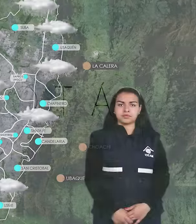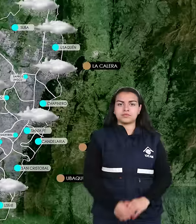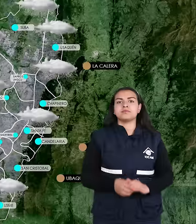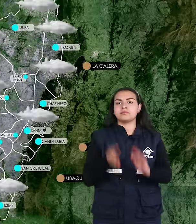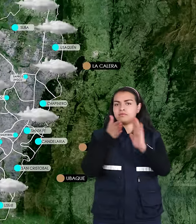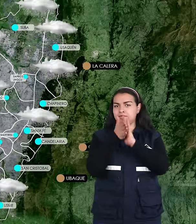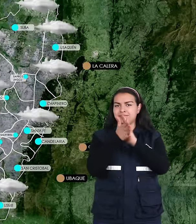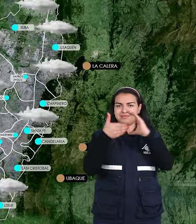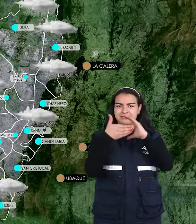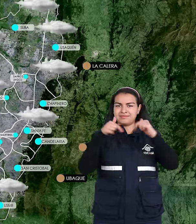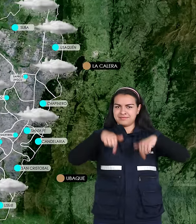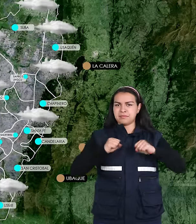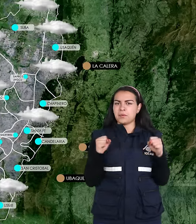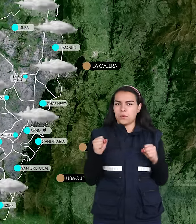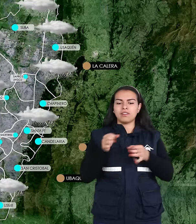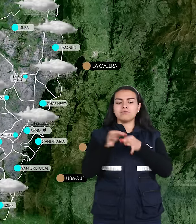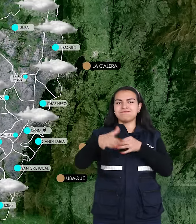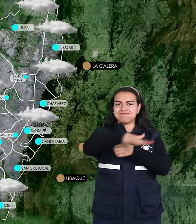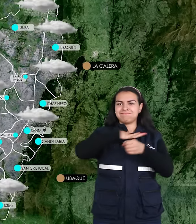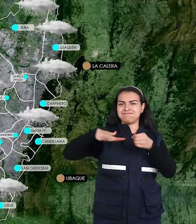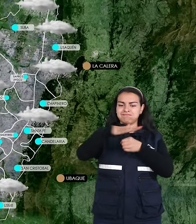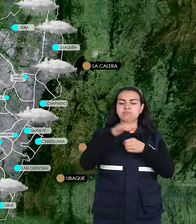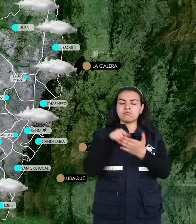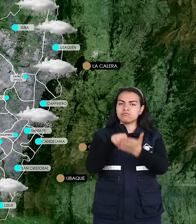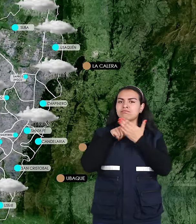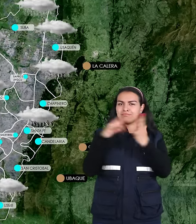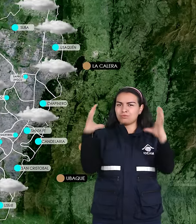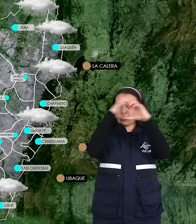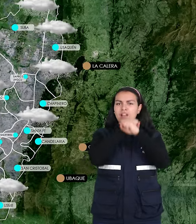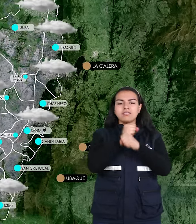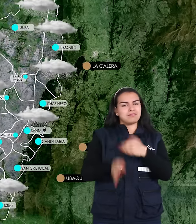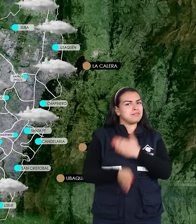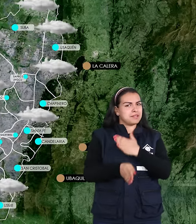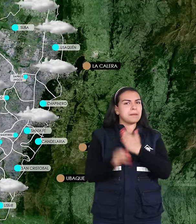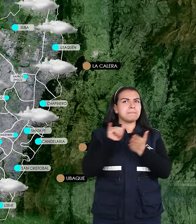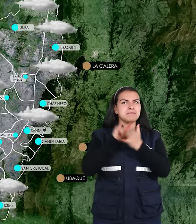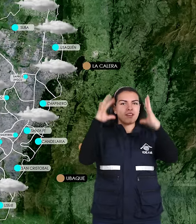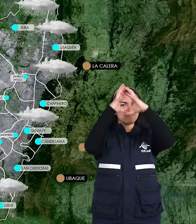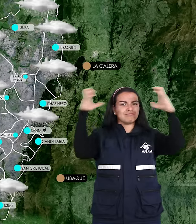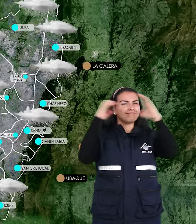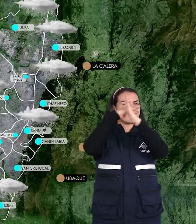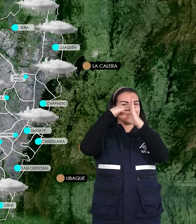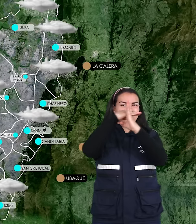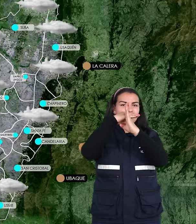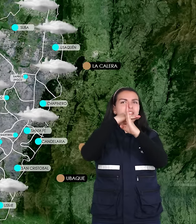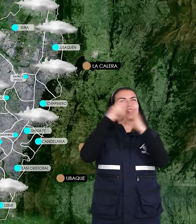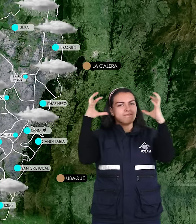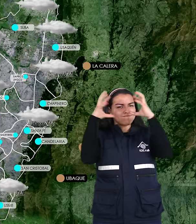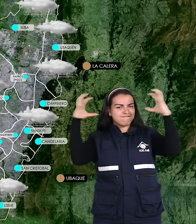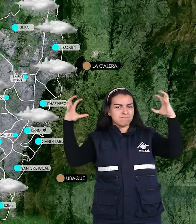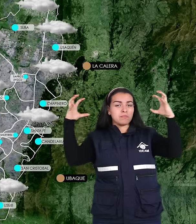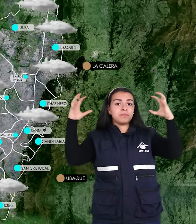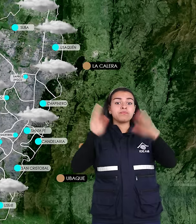El pronóstico para la ciudad de Bogotá y la sabana nos indica que en horas de la noche prevalecerán las condiciones de cielo entre parcialmente cubierto y